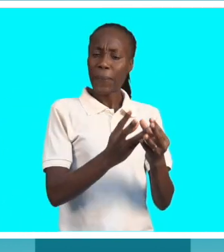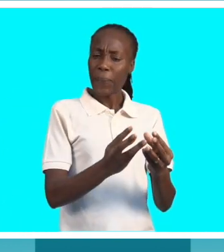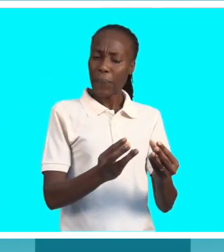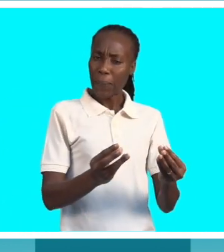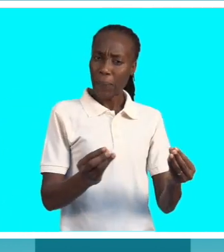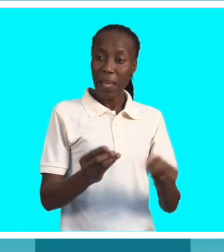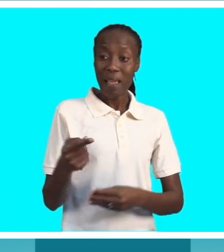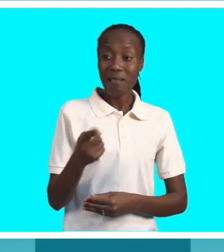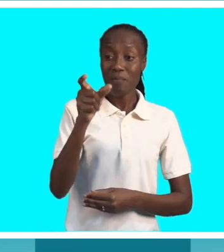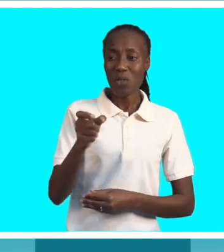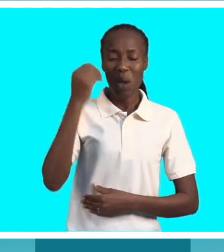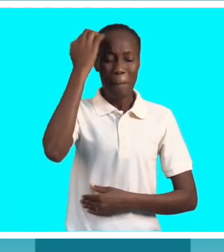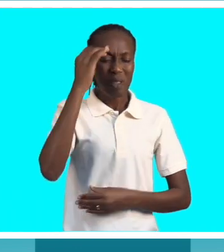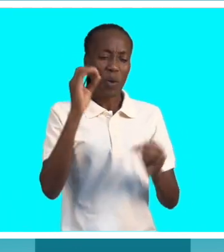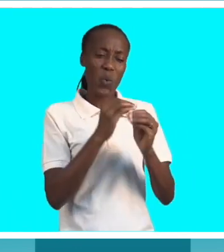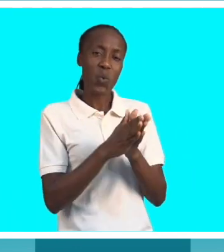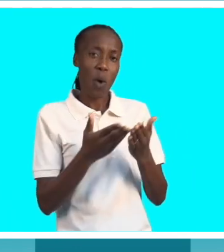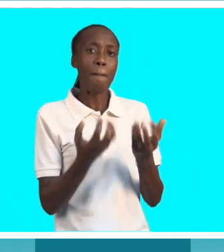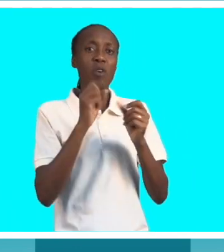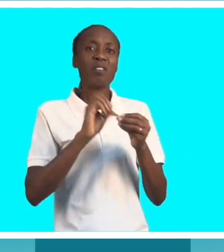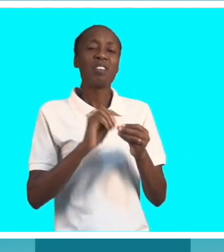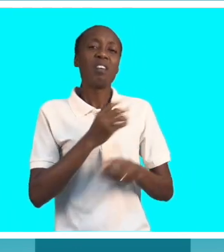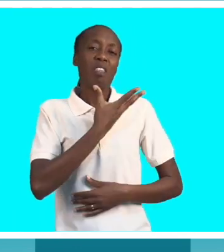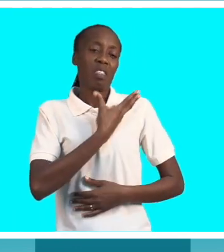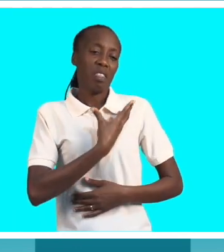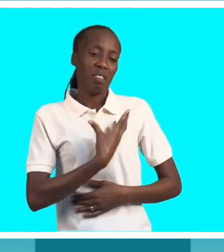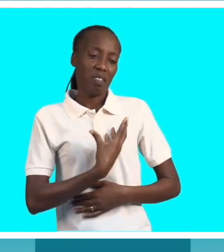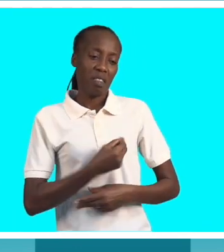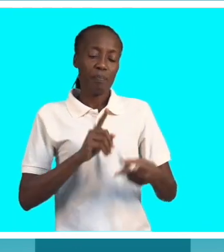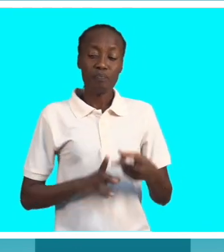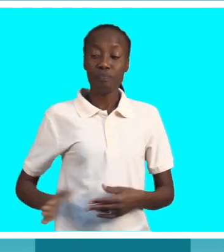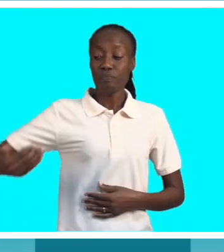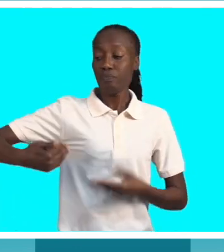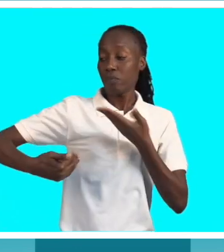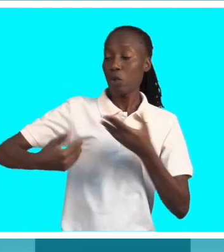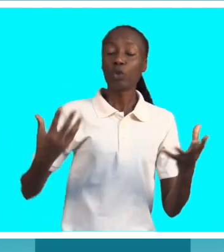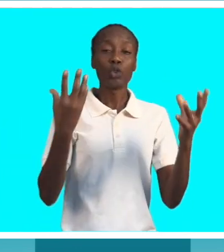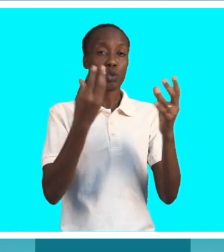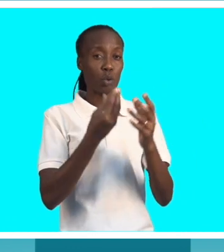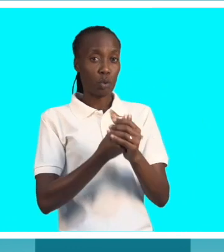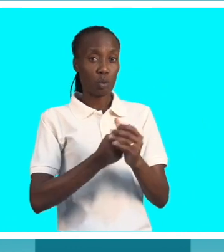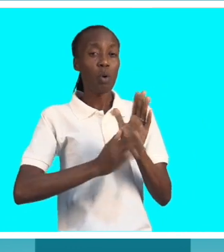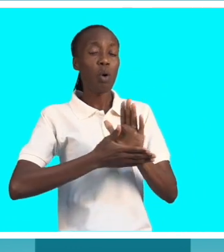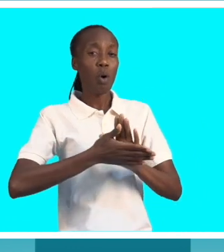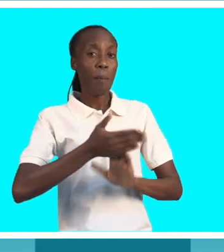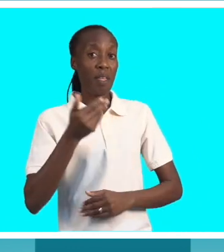tratada. Ele não pensa assim. Então pode desenvolver depressão. Ao nível do casal, a partir do momento que o